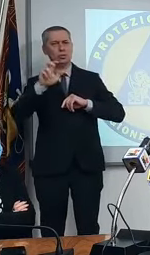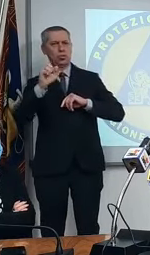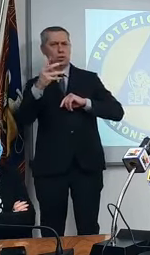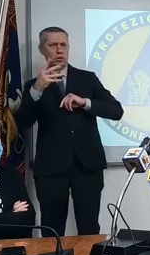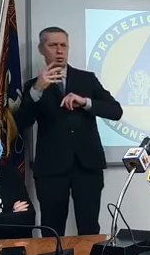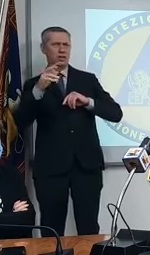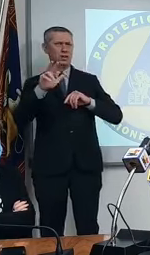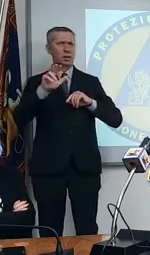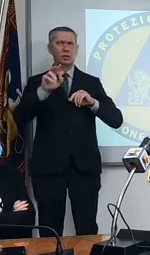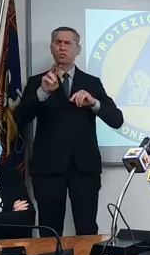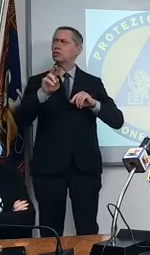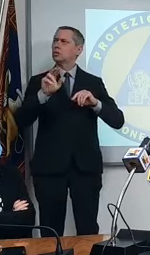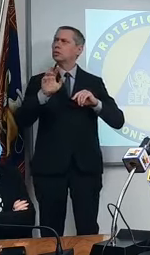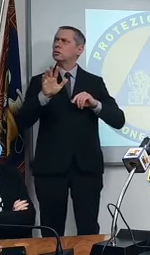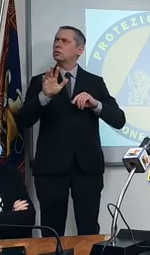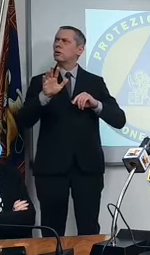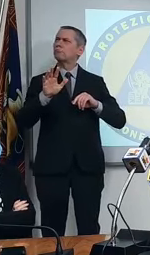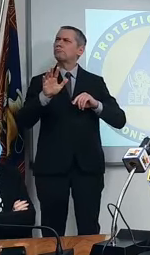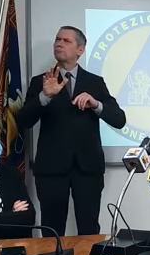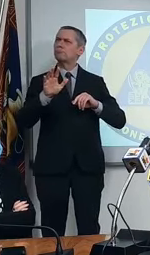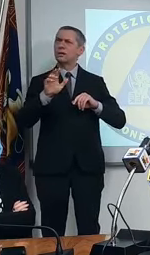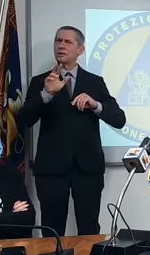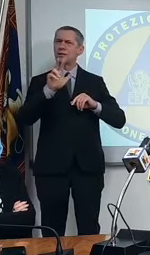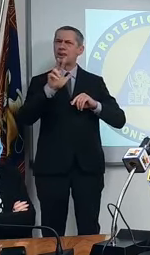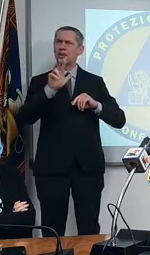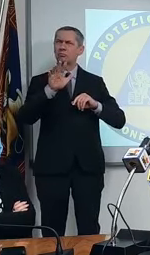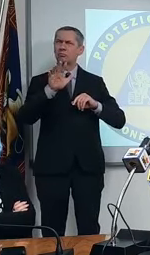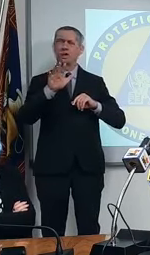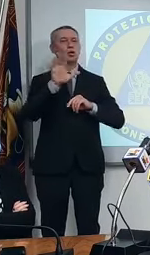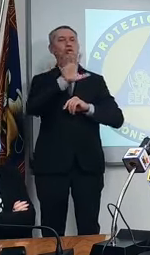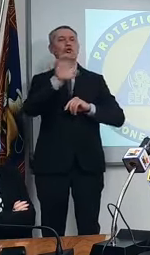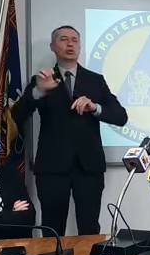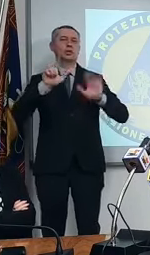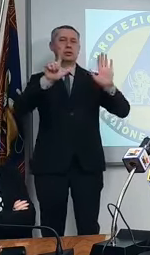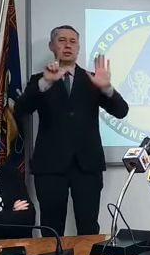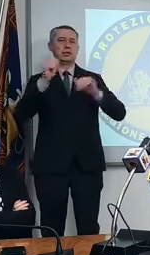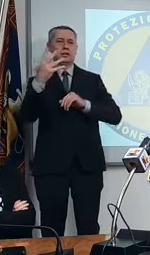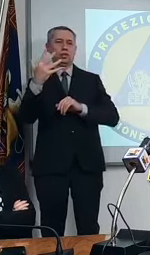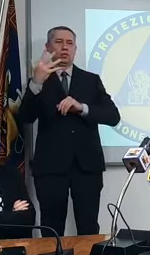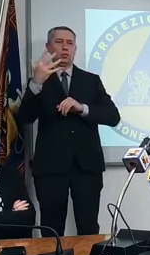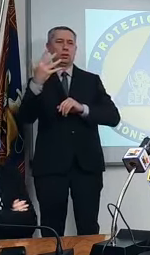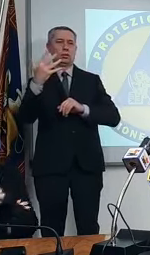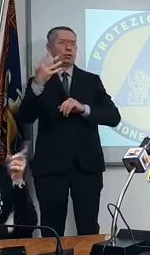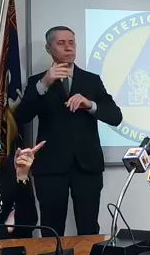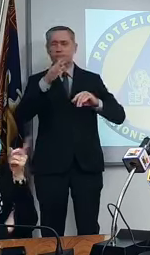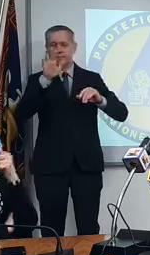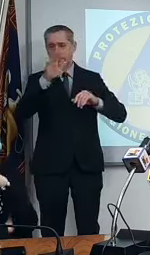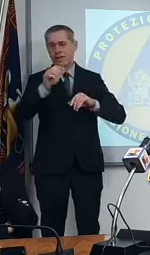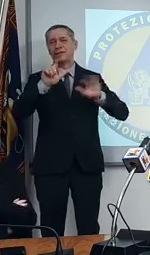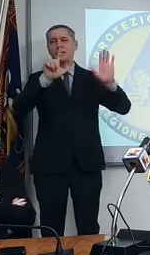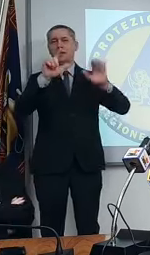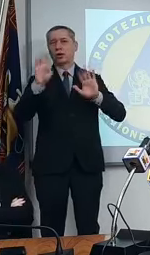.5, 3 sono 575, 79.